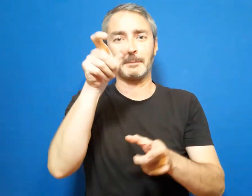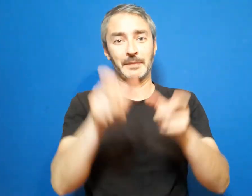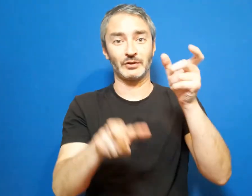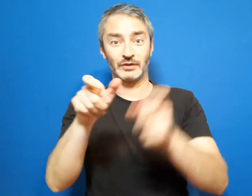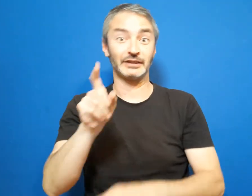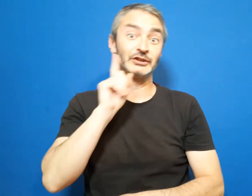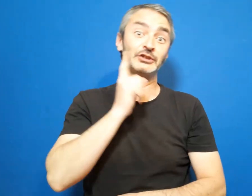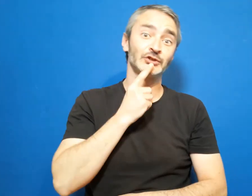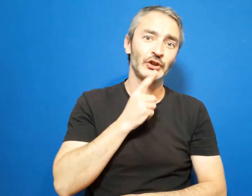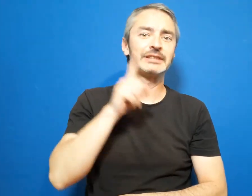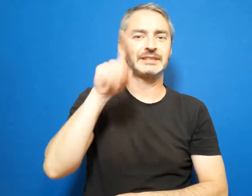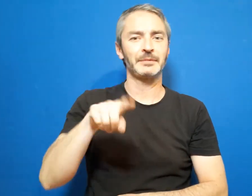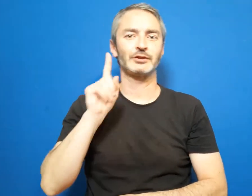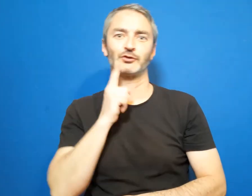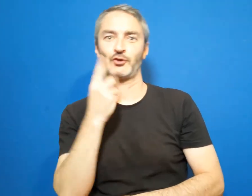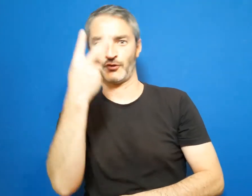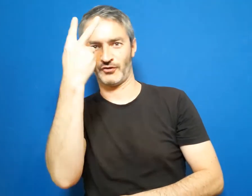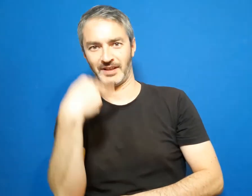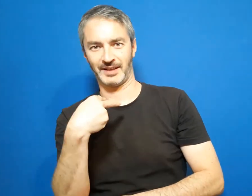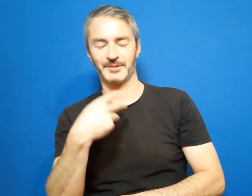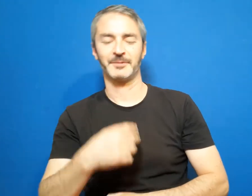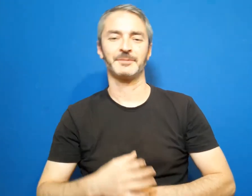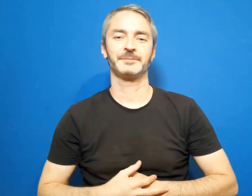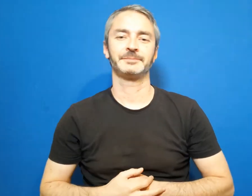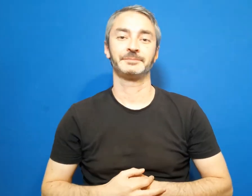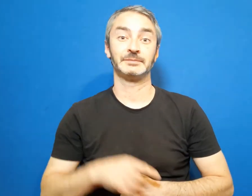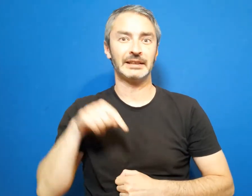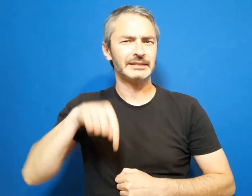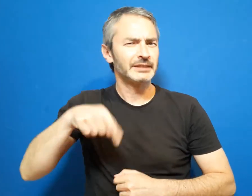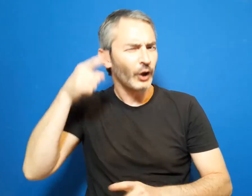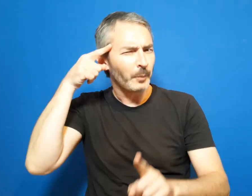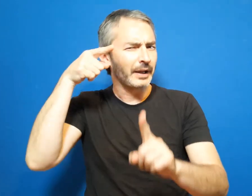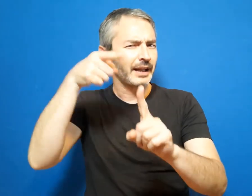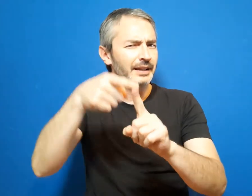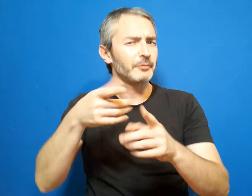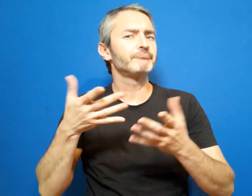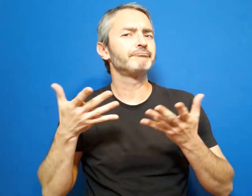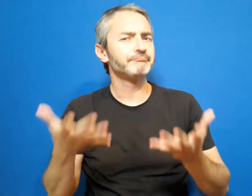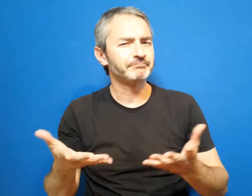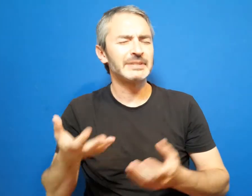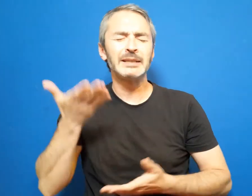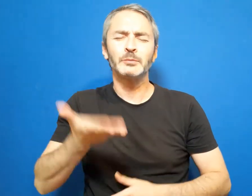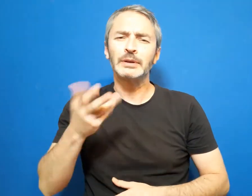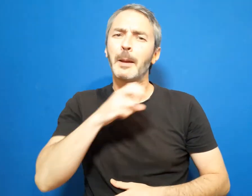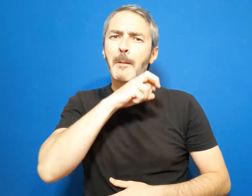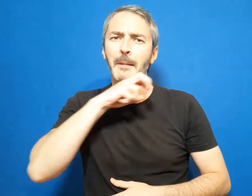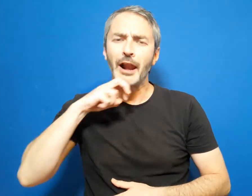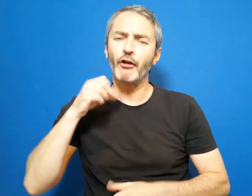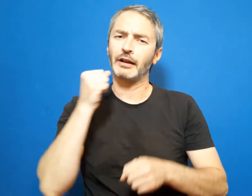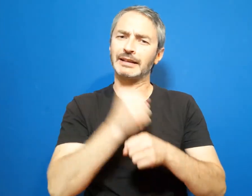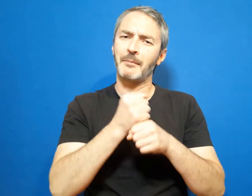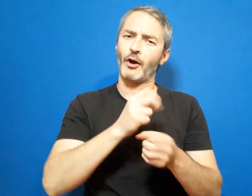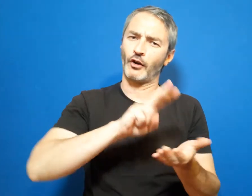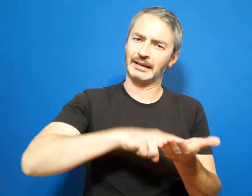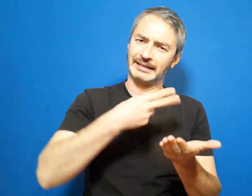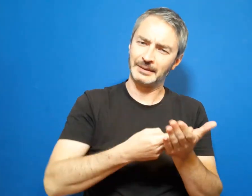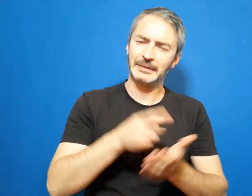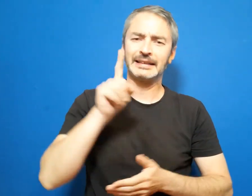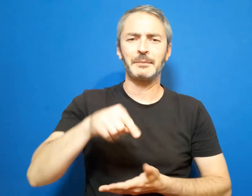sordas y sordociegas. En esta misión, debemos poner en valor el trabajo de intérpretes y mediadores que